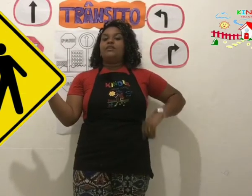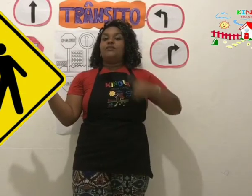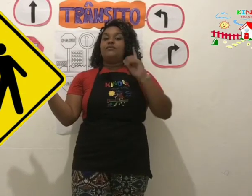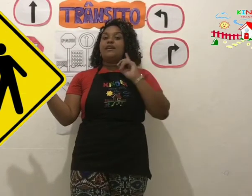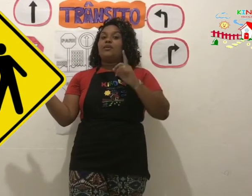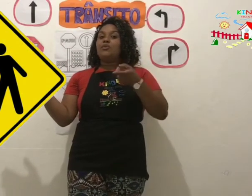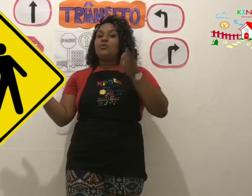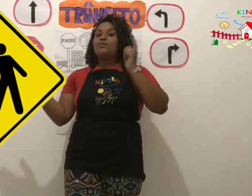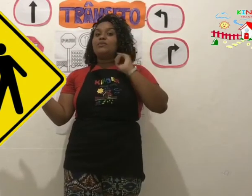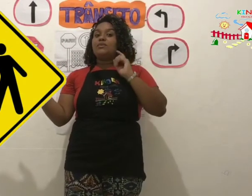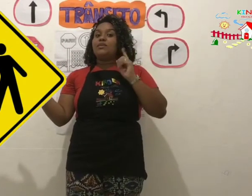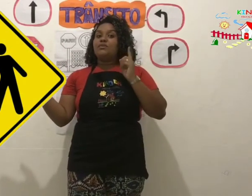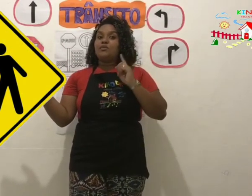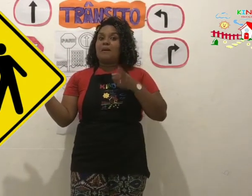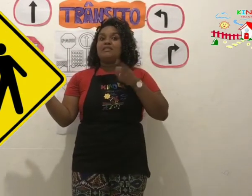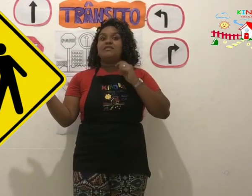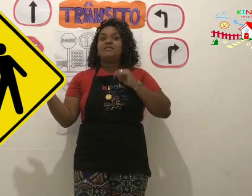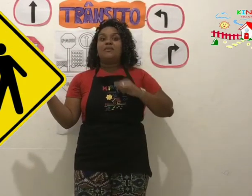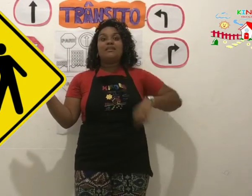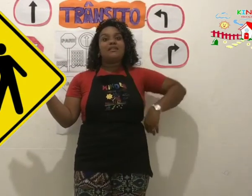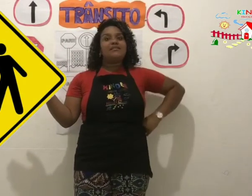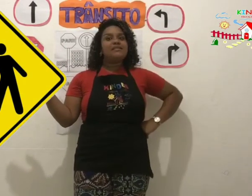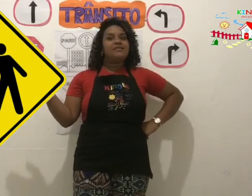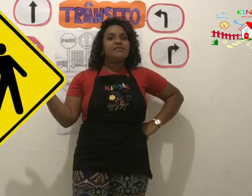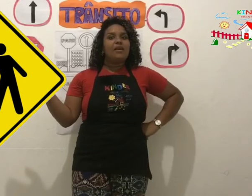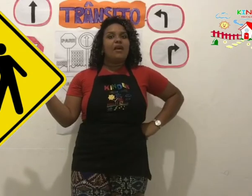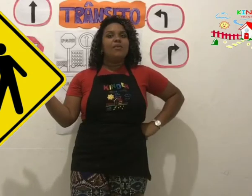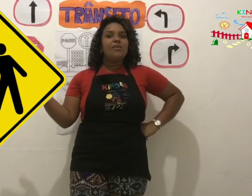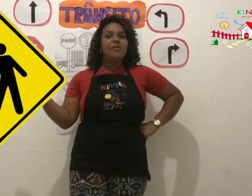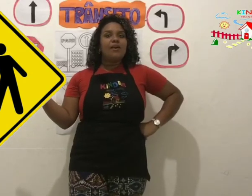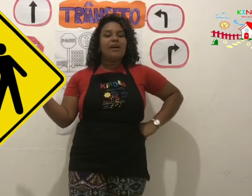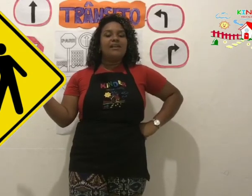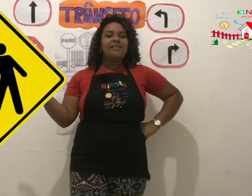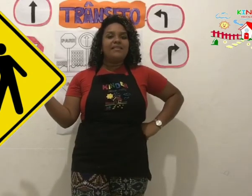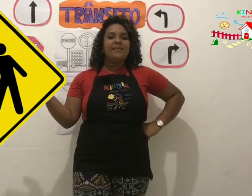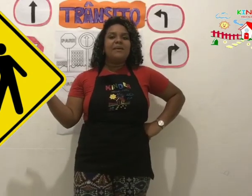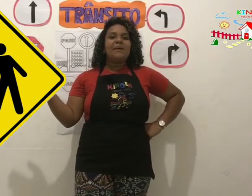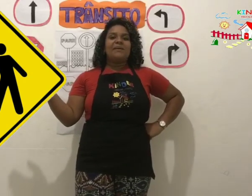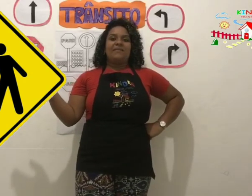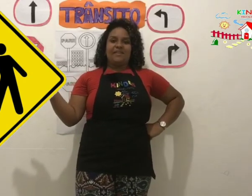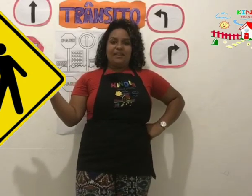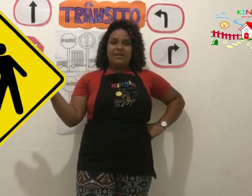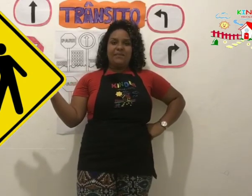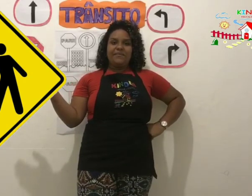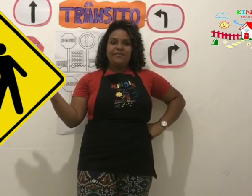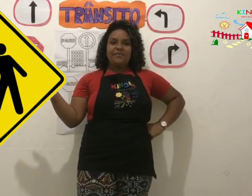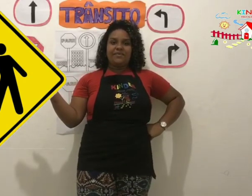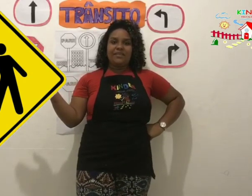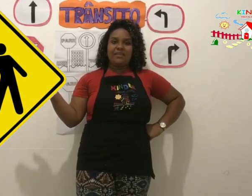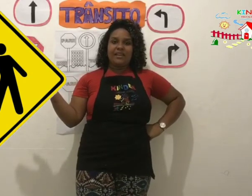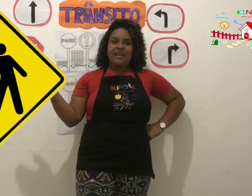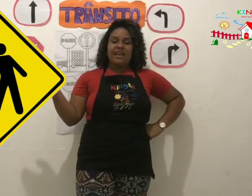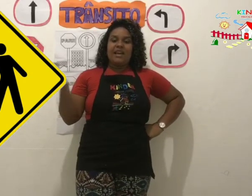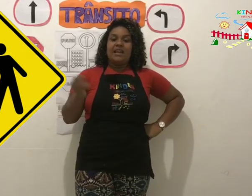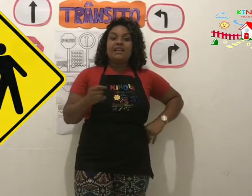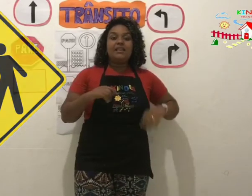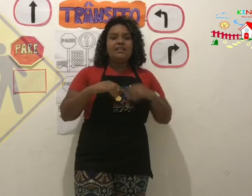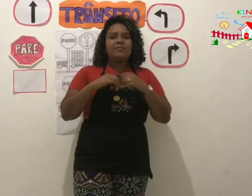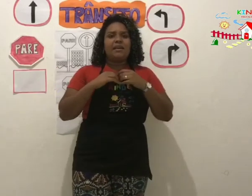que os alunos e os pais estão atravessando a rua. Viram? E também